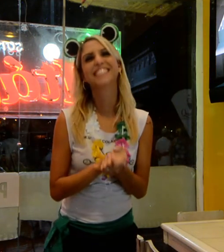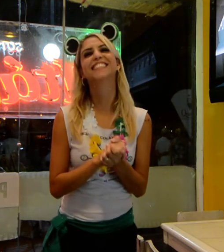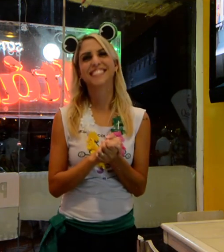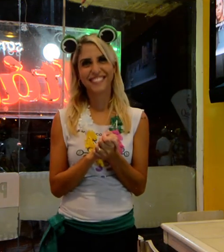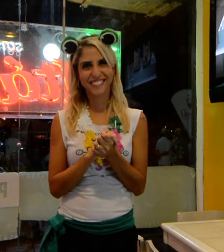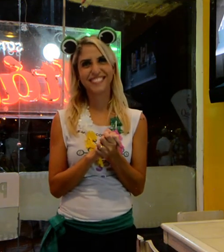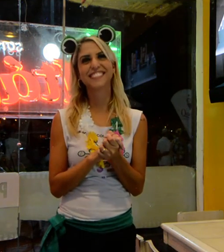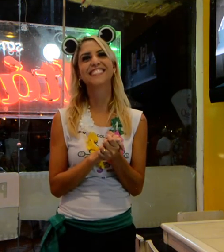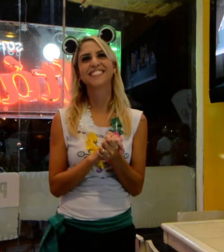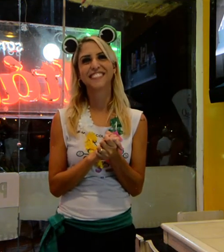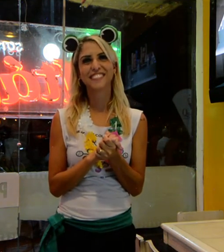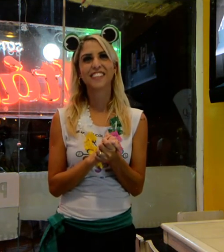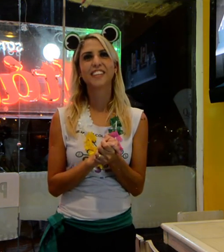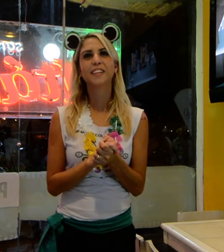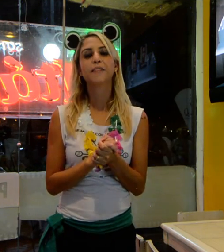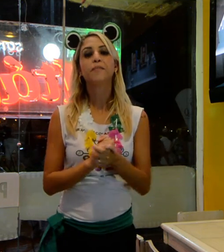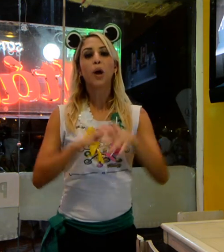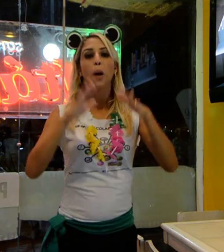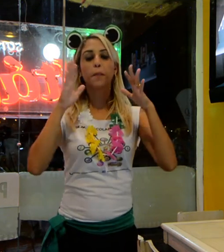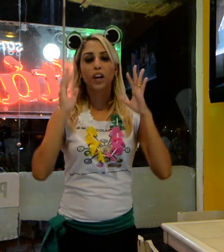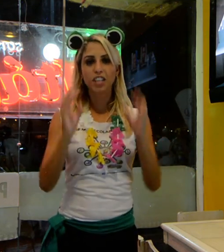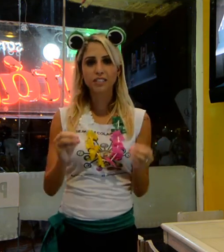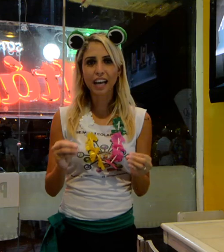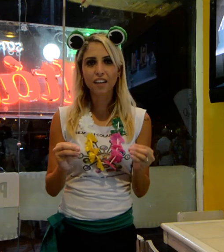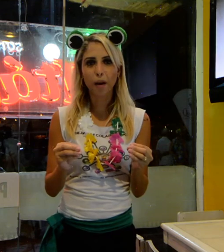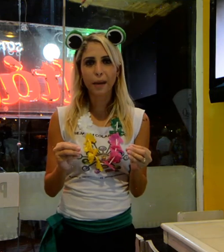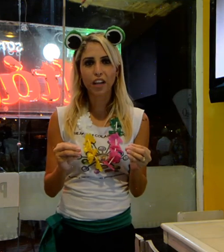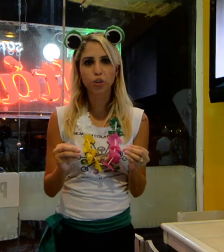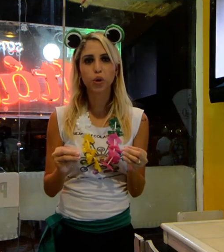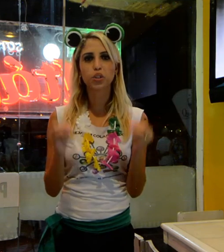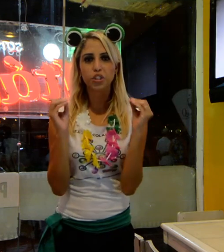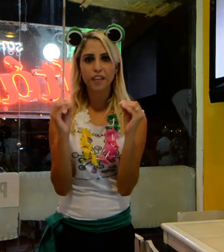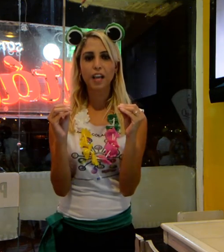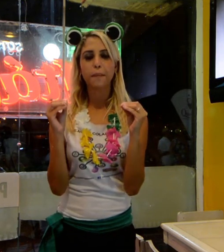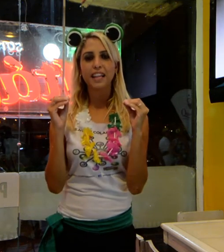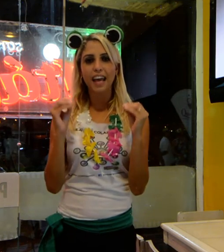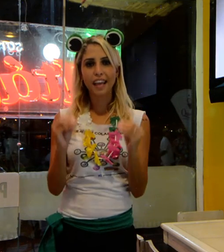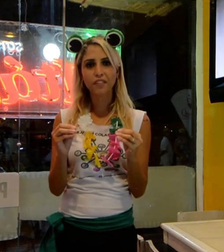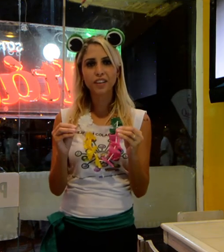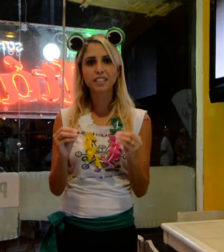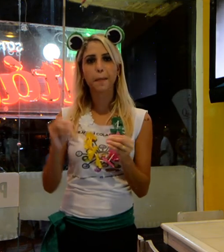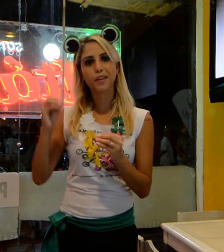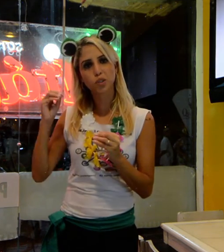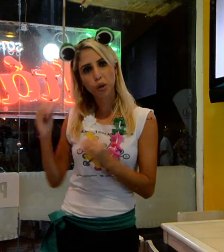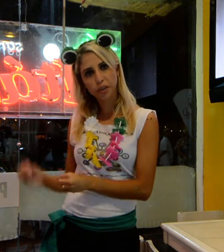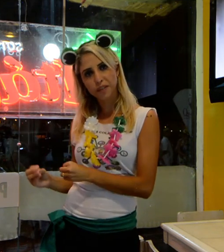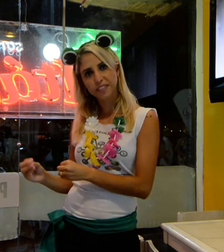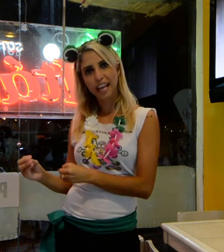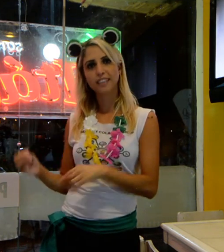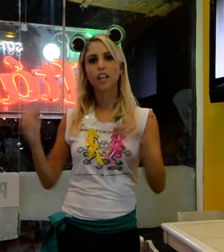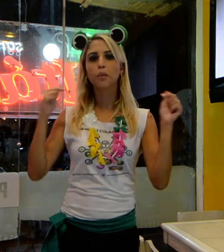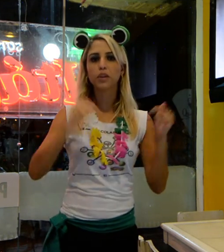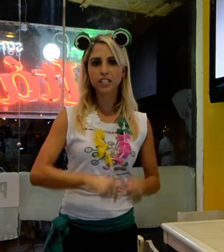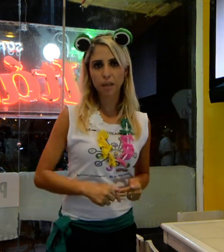nos fale um pouco mais sobre esse projeto. O projeto Carnaval para Todos, que vem para a Naímpa, e a pessoa com licença, com licença,